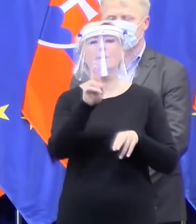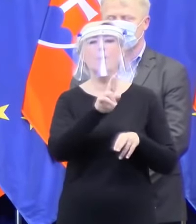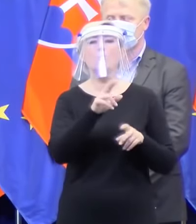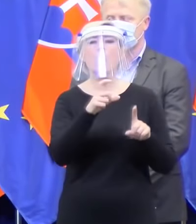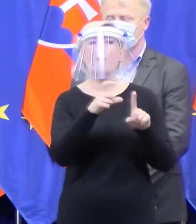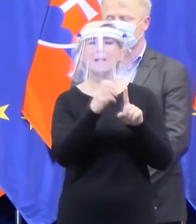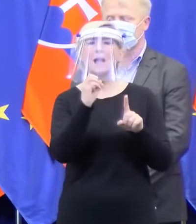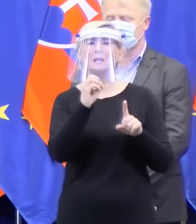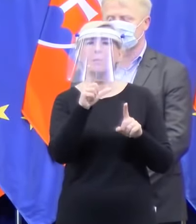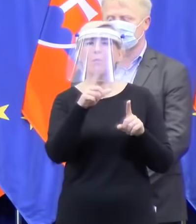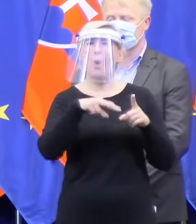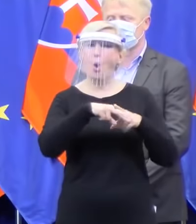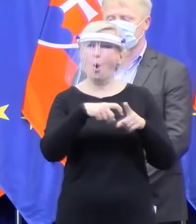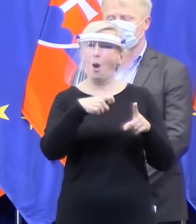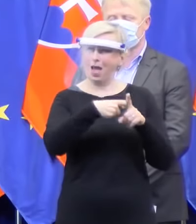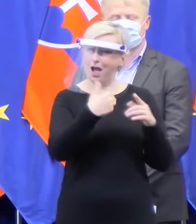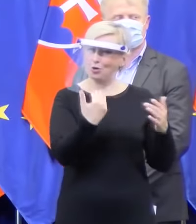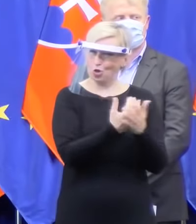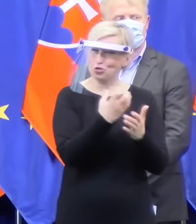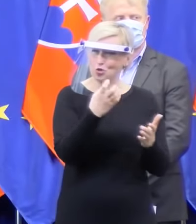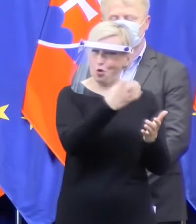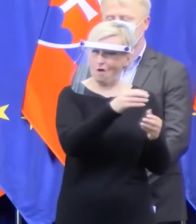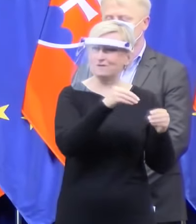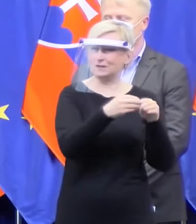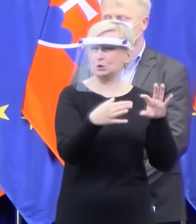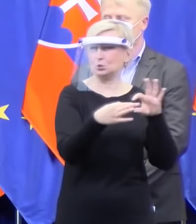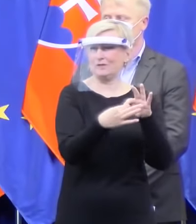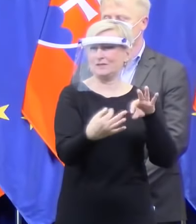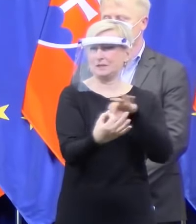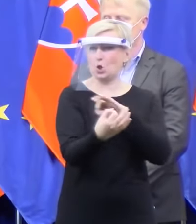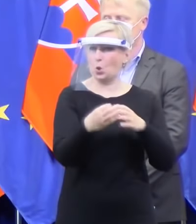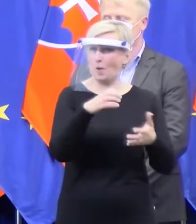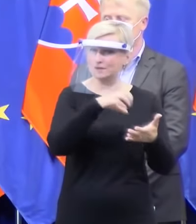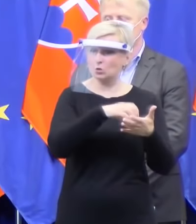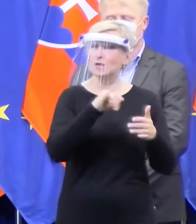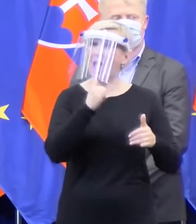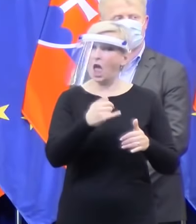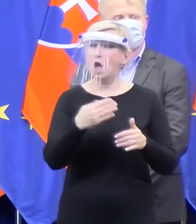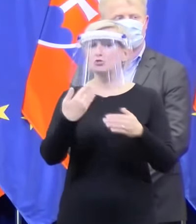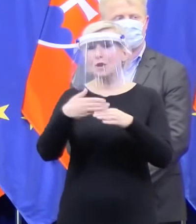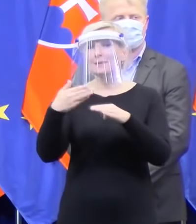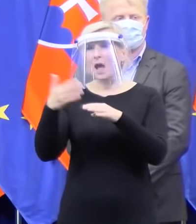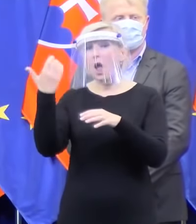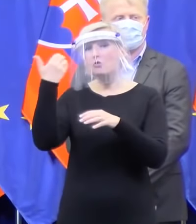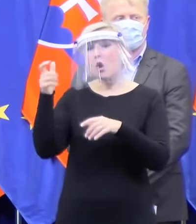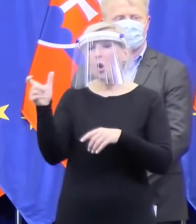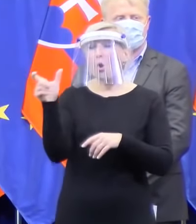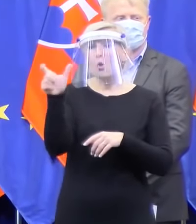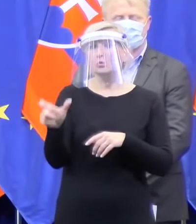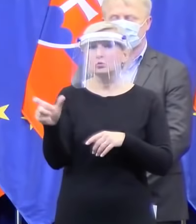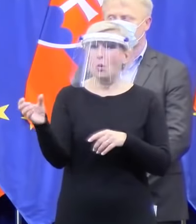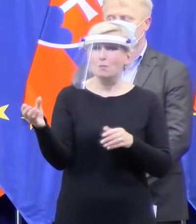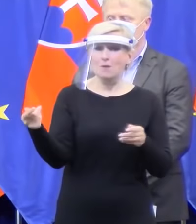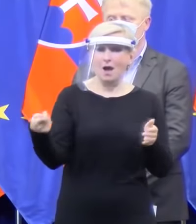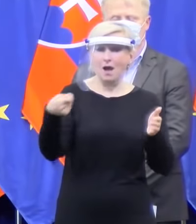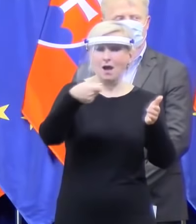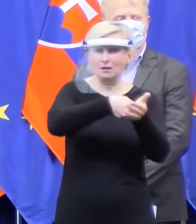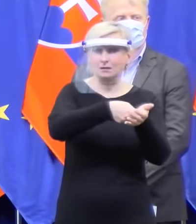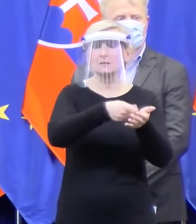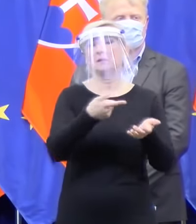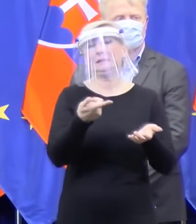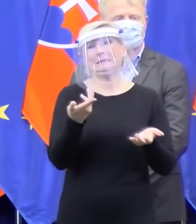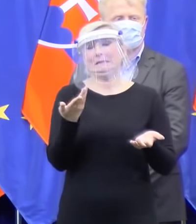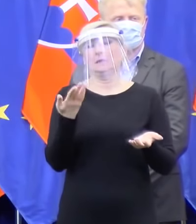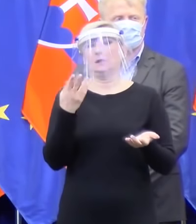Včera som oslovil tiež veľmi známeho človeka, ale potrebujem tú definitívnu odpoveď dnes. Uvidíte, bude to